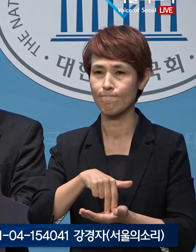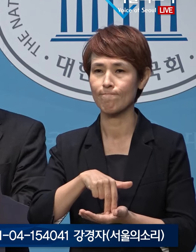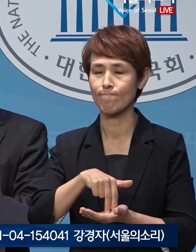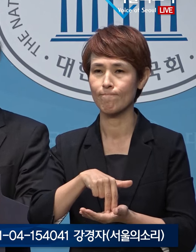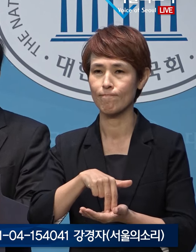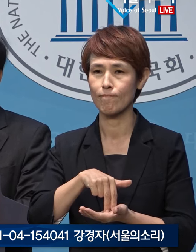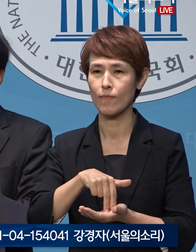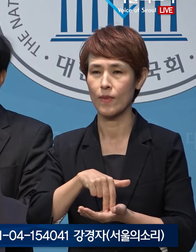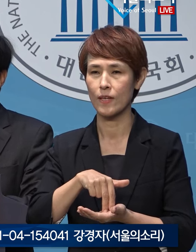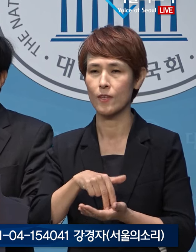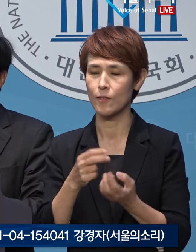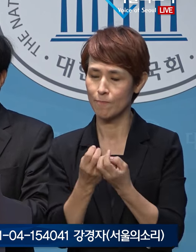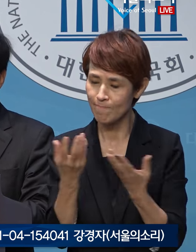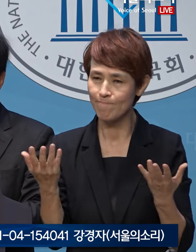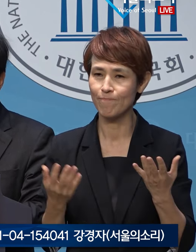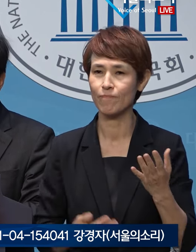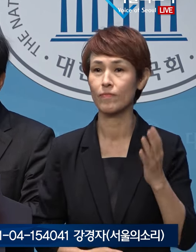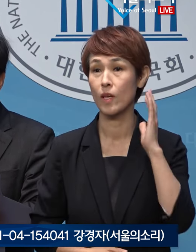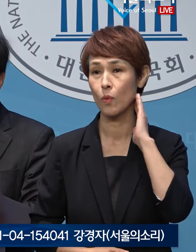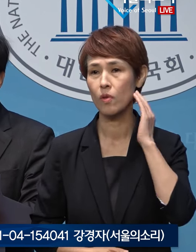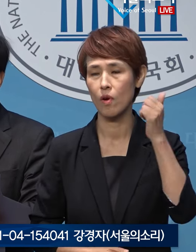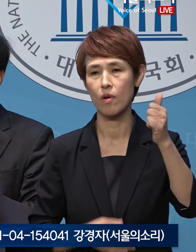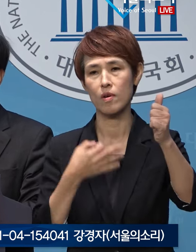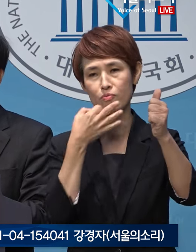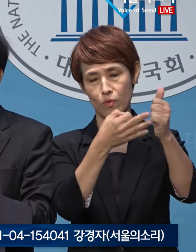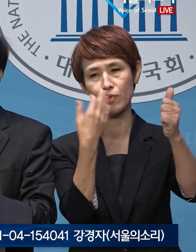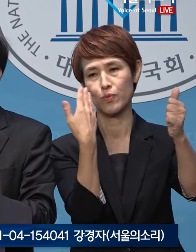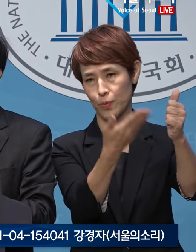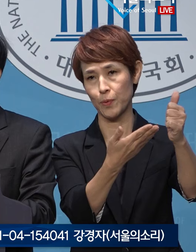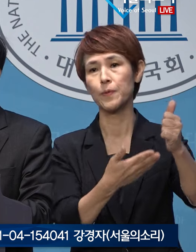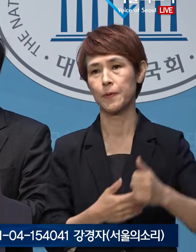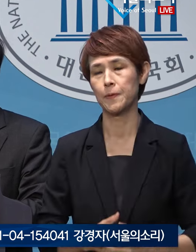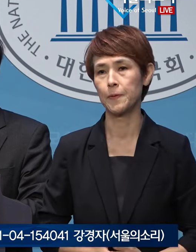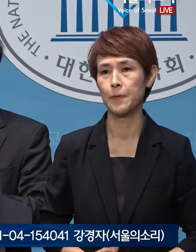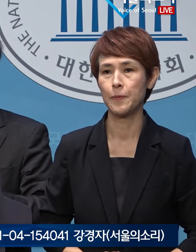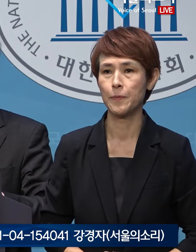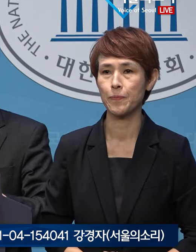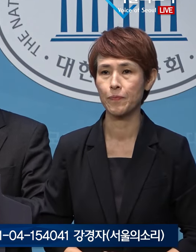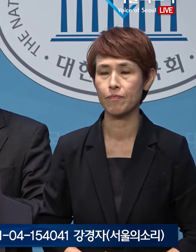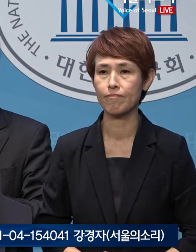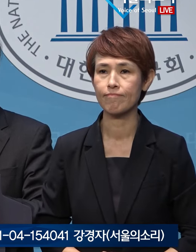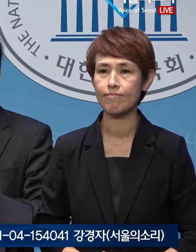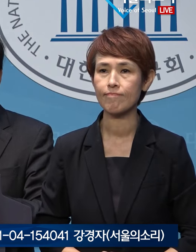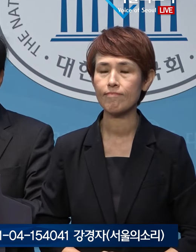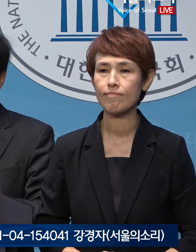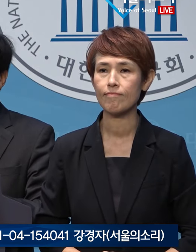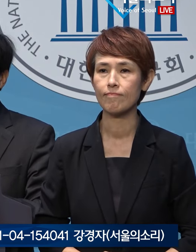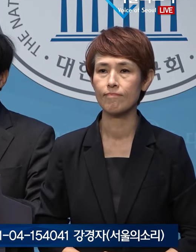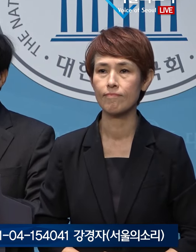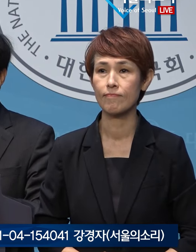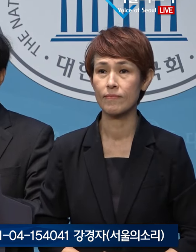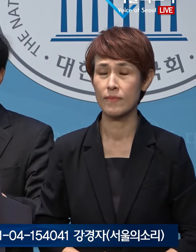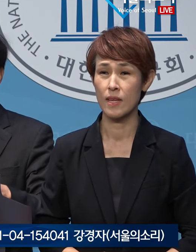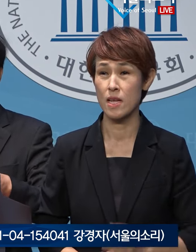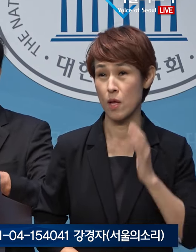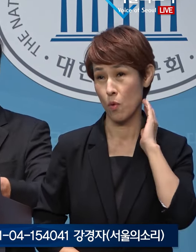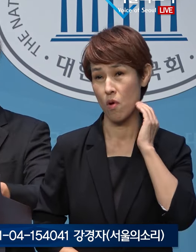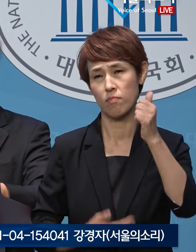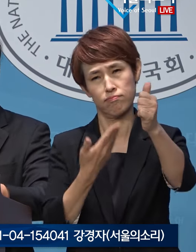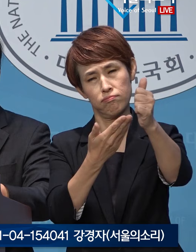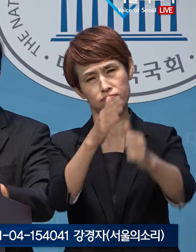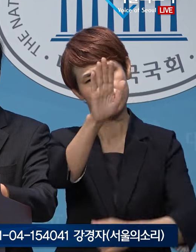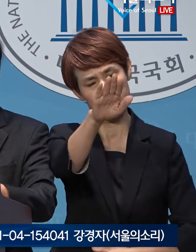만큼 불가피하게 대통령이라는 공식 호칭을 사용하고자 합니다. 대통령에게